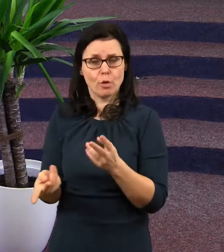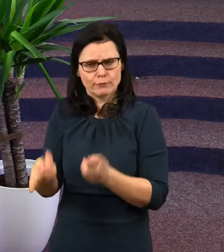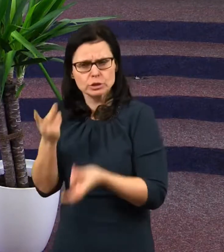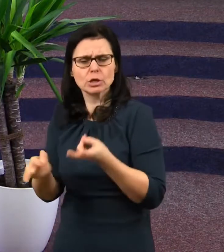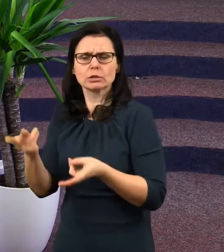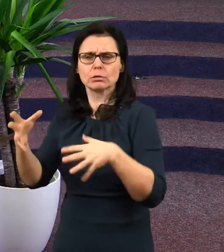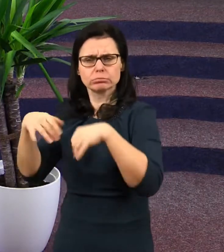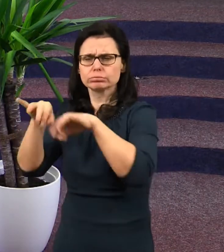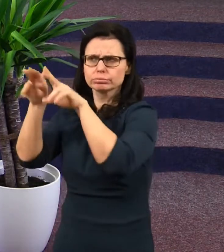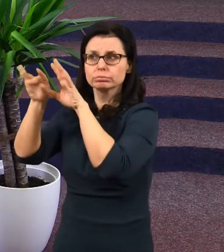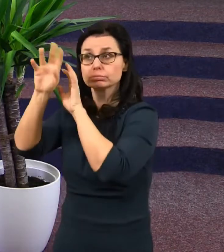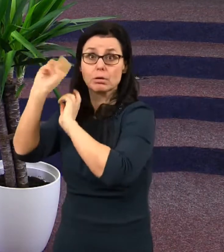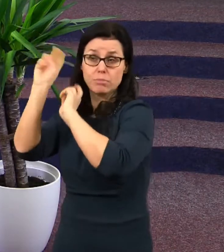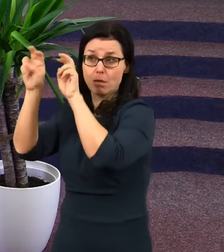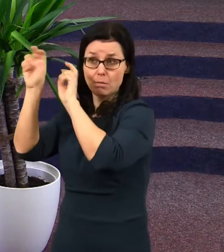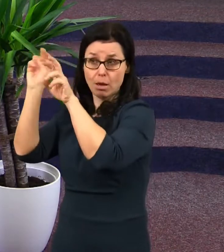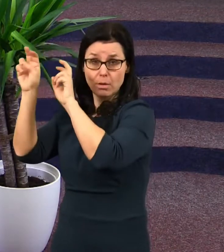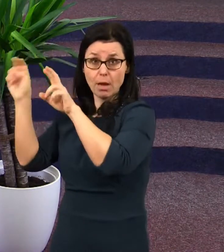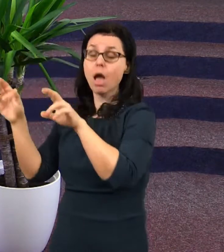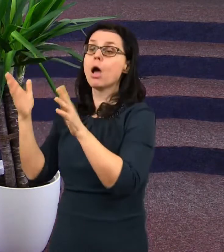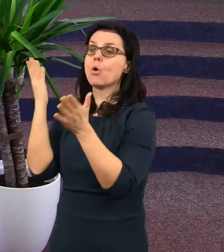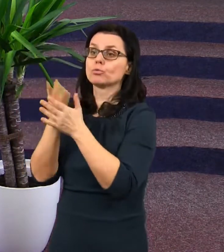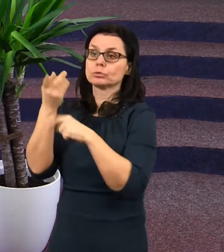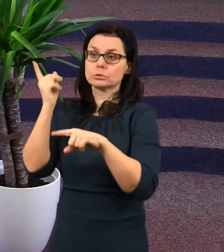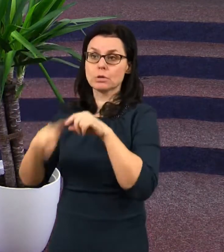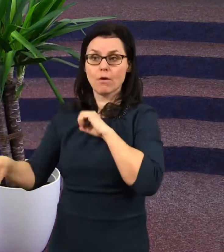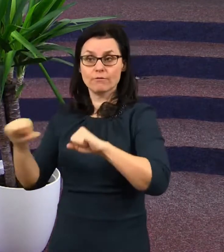s Kristem na tisíc let.